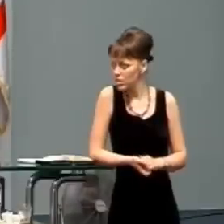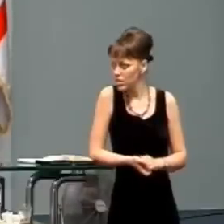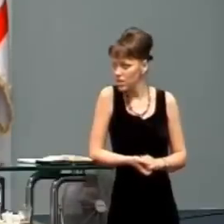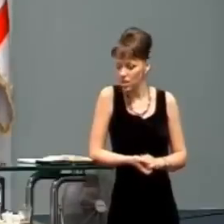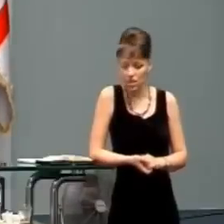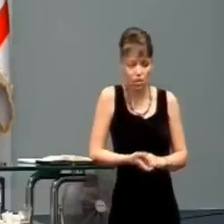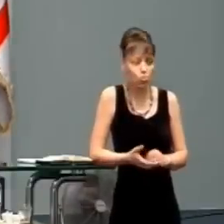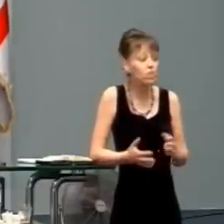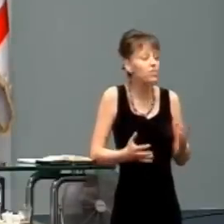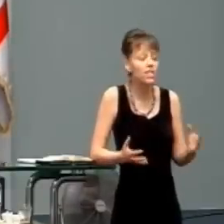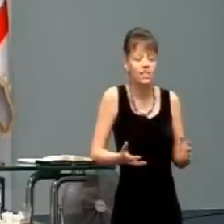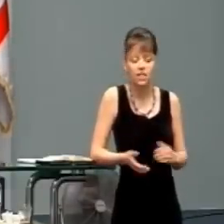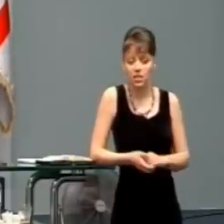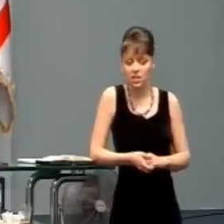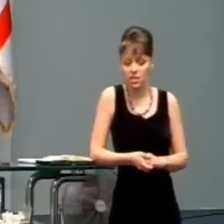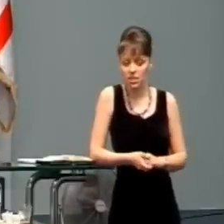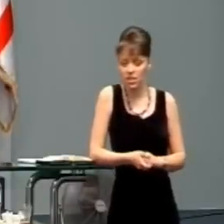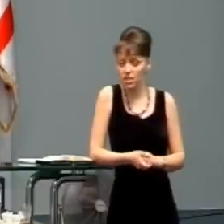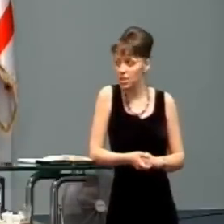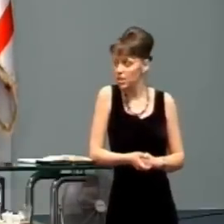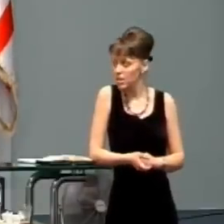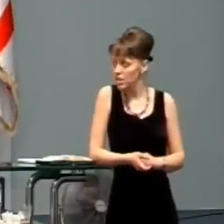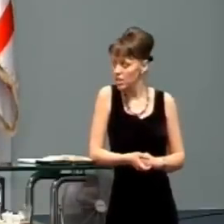a k počudovaniu